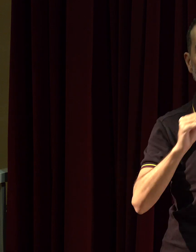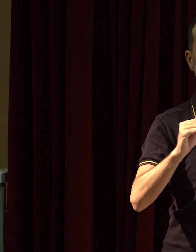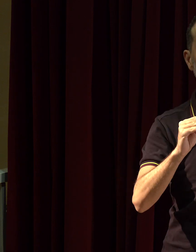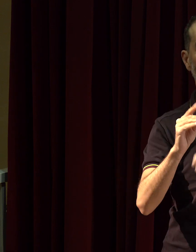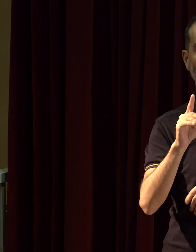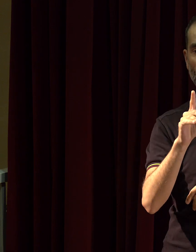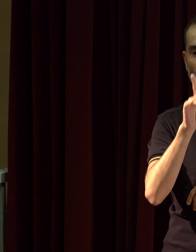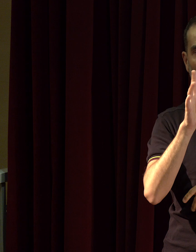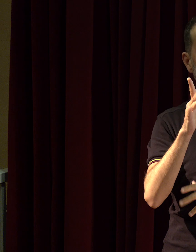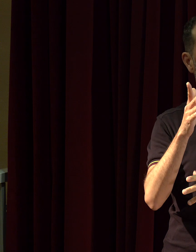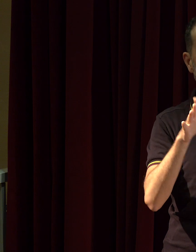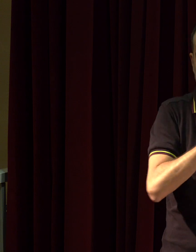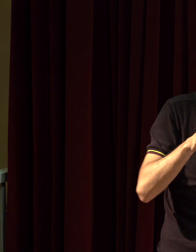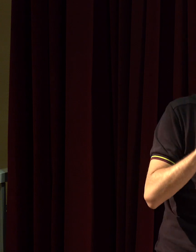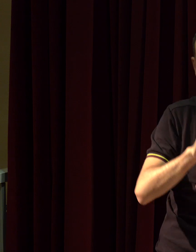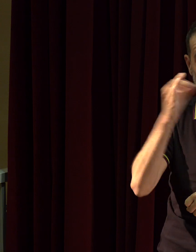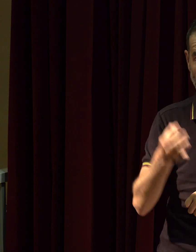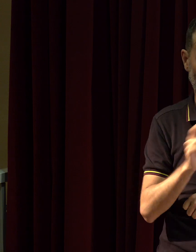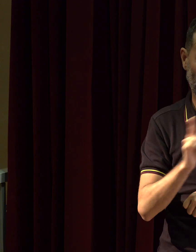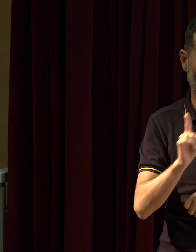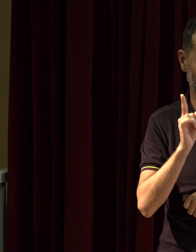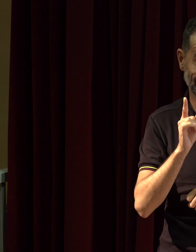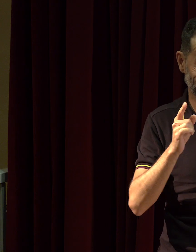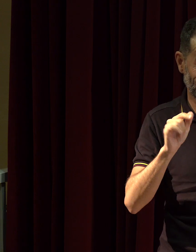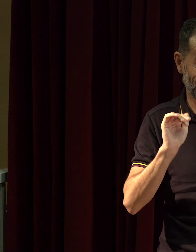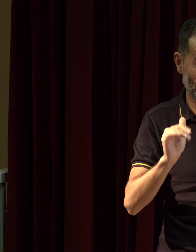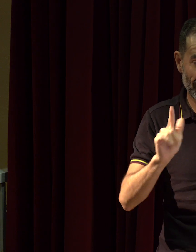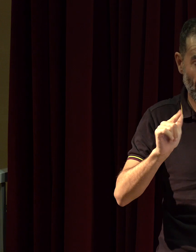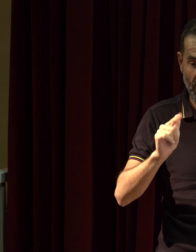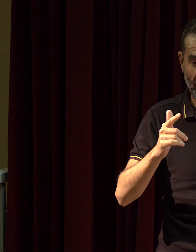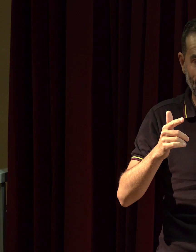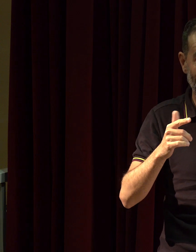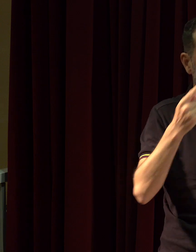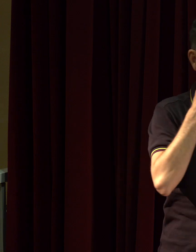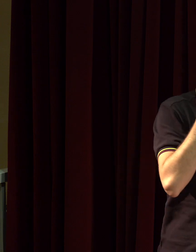bien sûr, on n'a pas forcément de connaissances, nous, donc des sons.